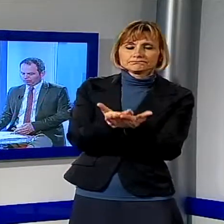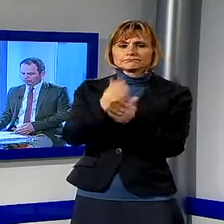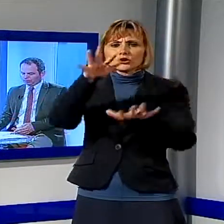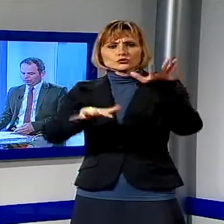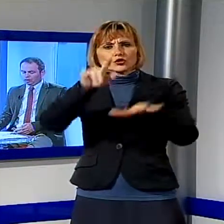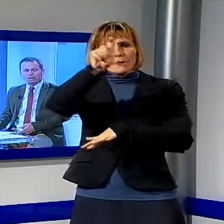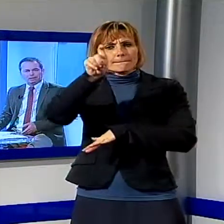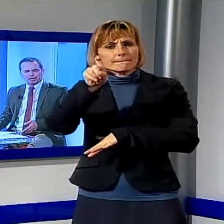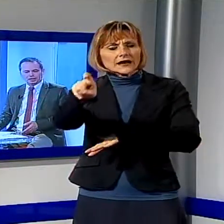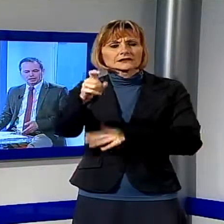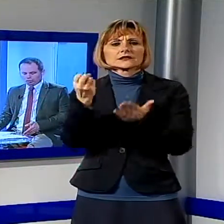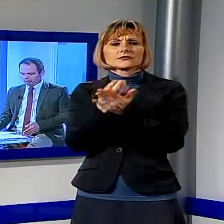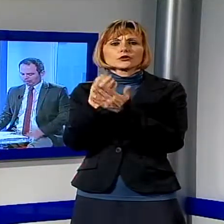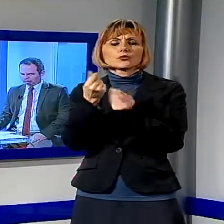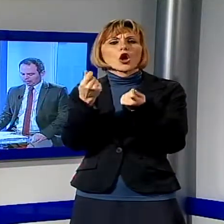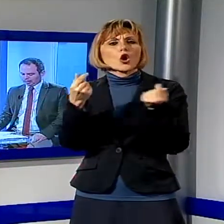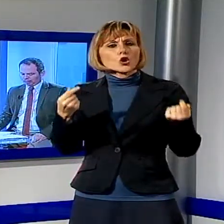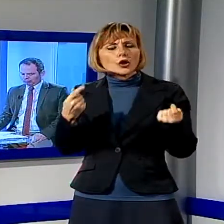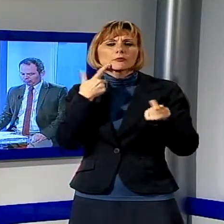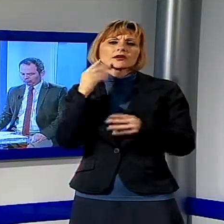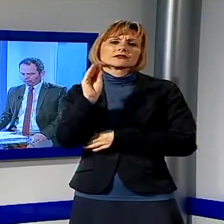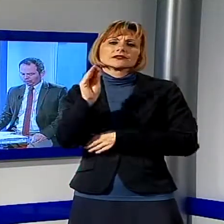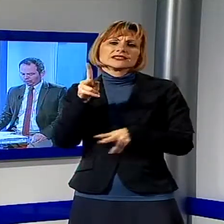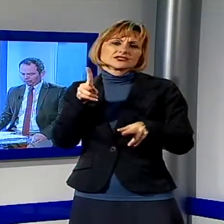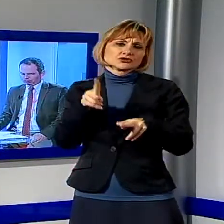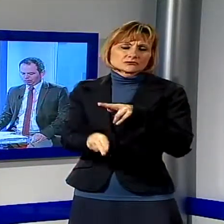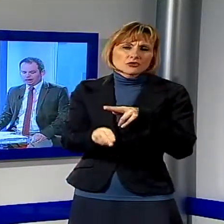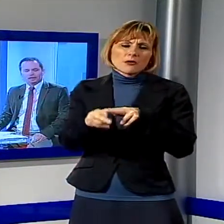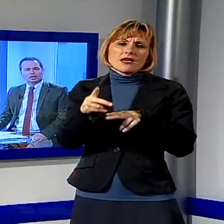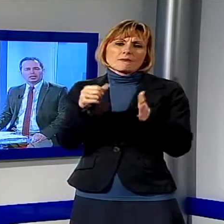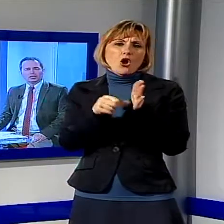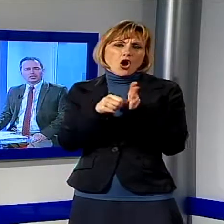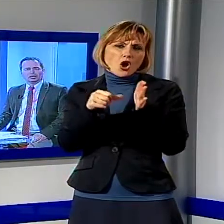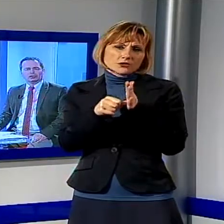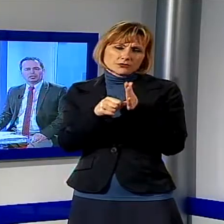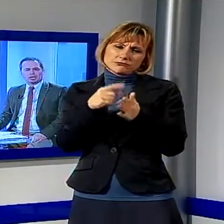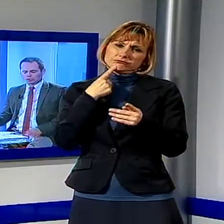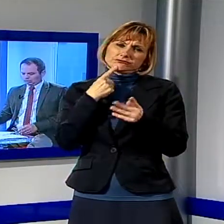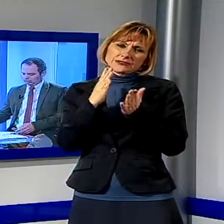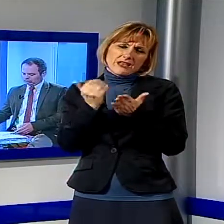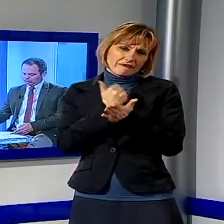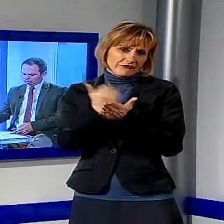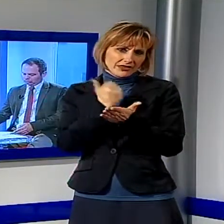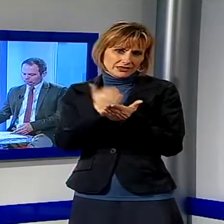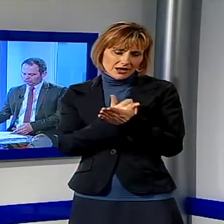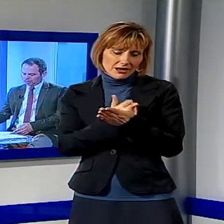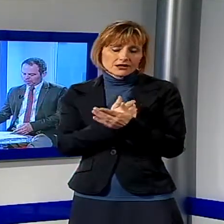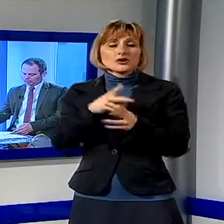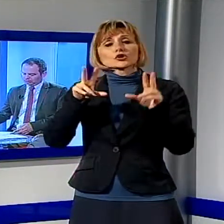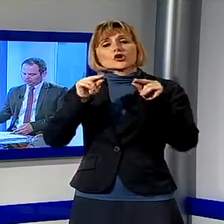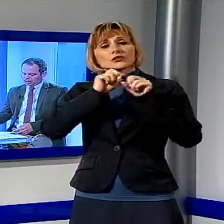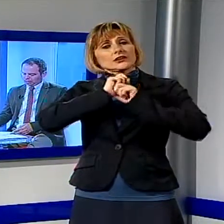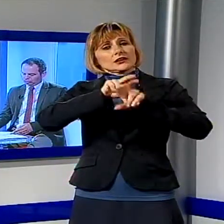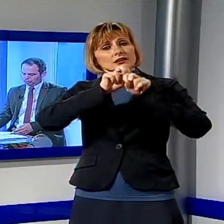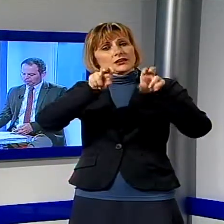dello Sviluppo Economico per chiedere lo stop al taglio degli uffici postali. In questo caso la notizia è stata annunciata dal